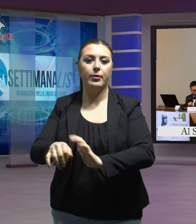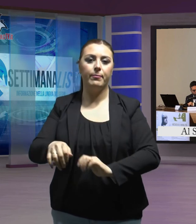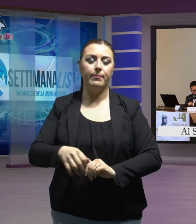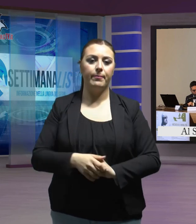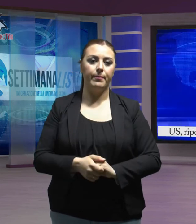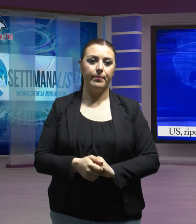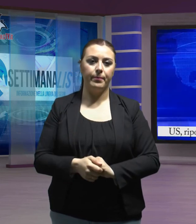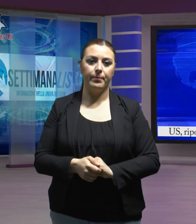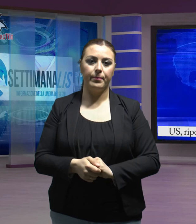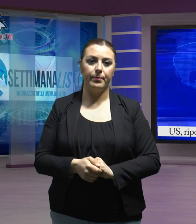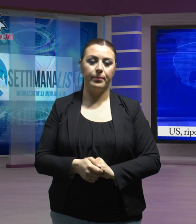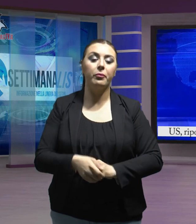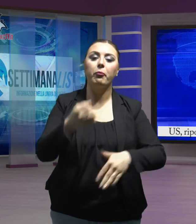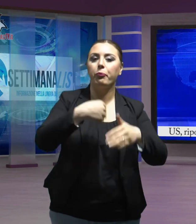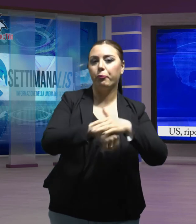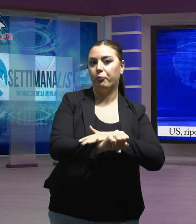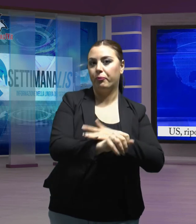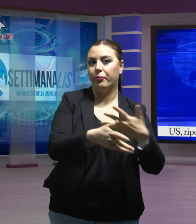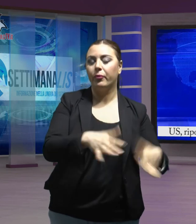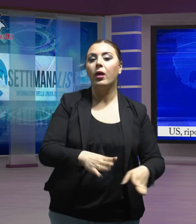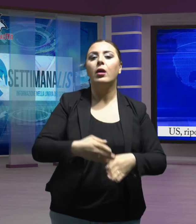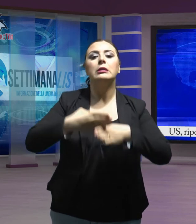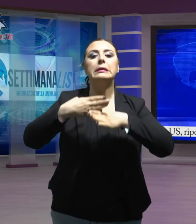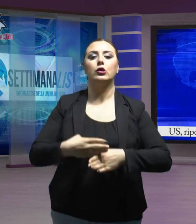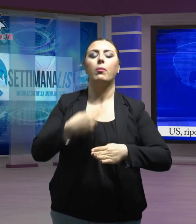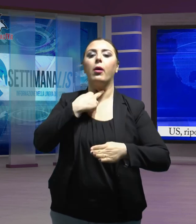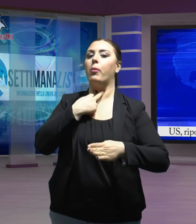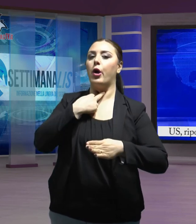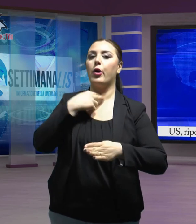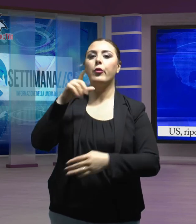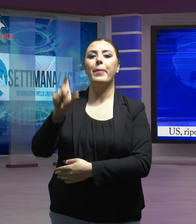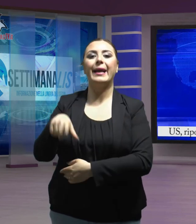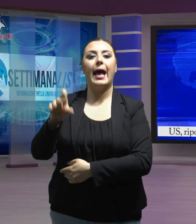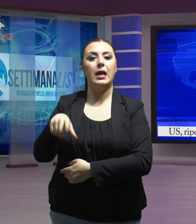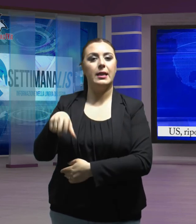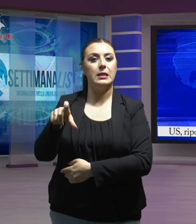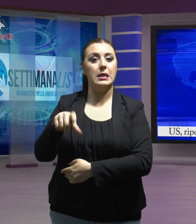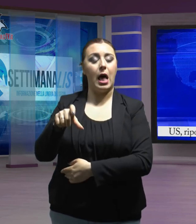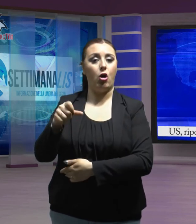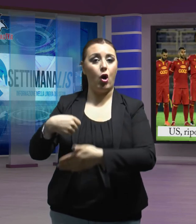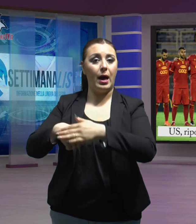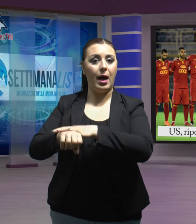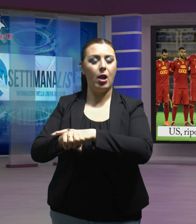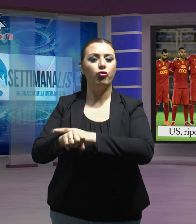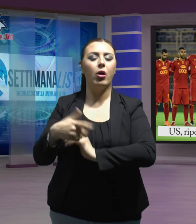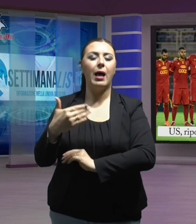Calcio per finire, stop forzato per il Catanzaro che dopo l'amaro pareggio di